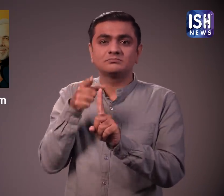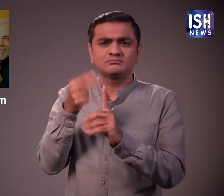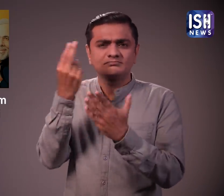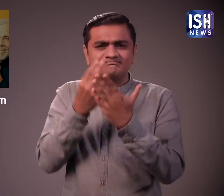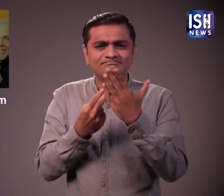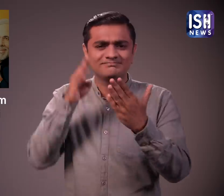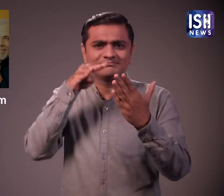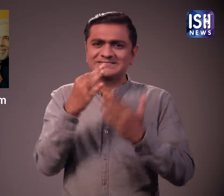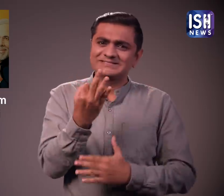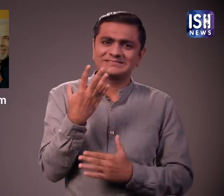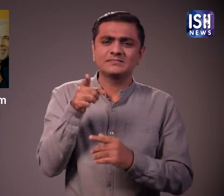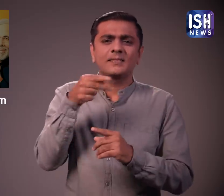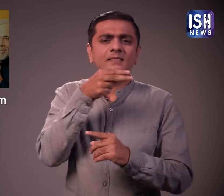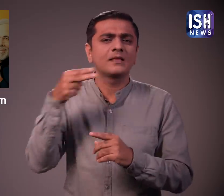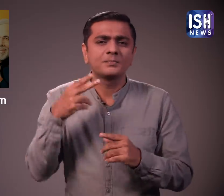गोटानी और उसकी मा